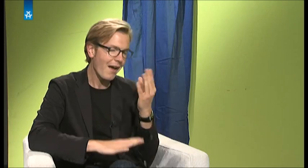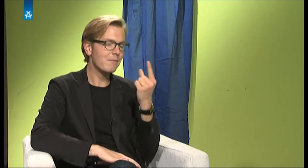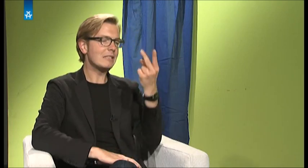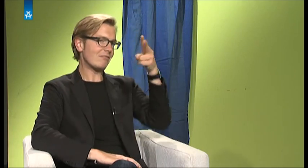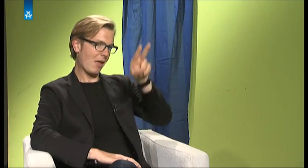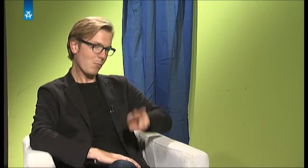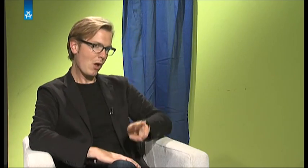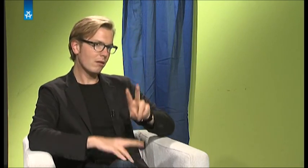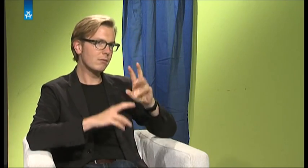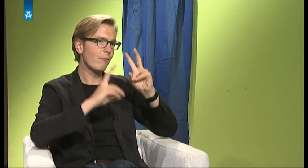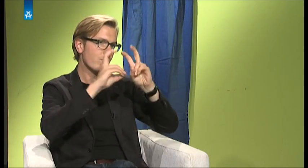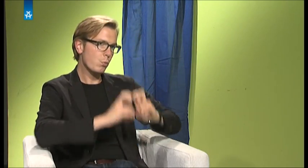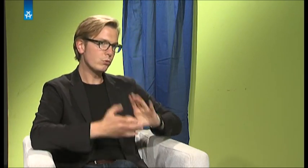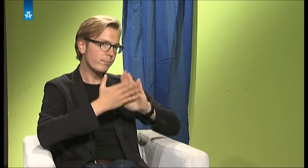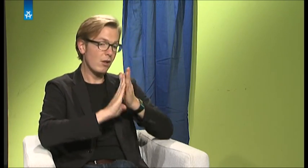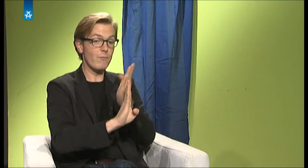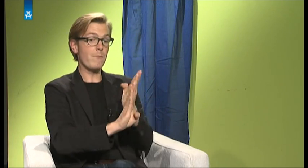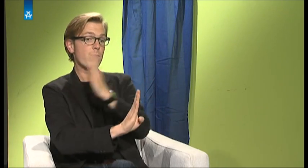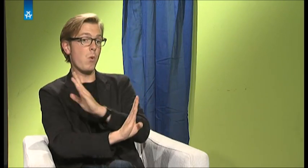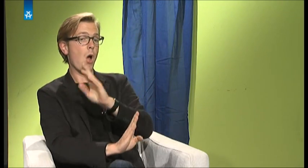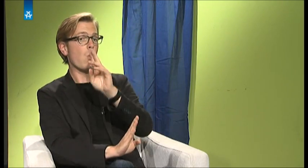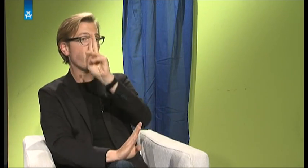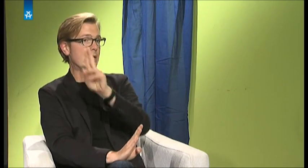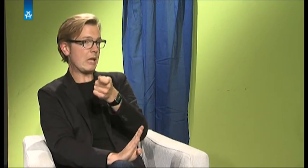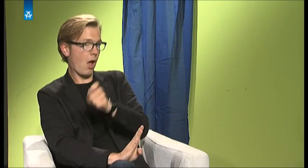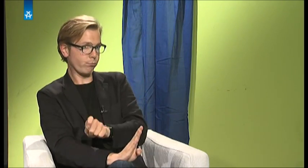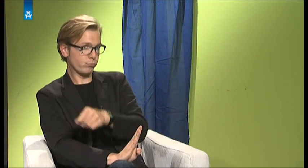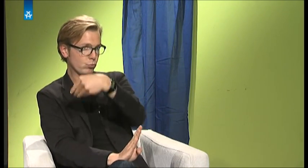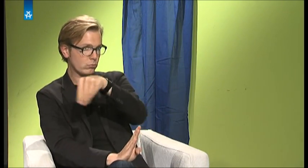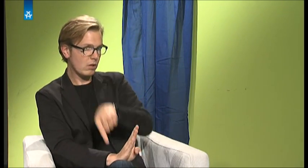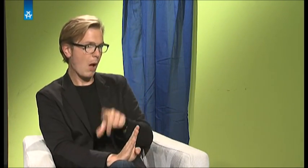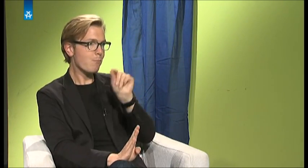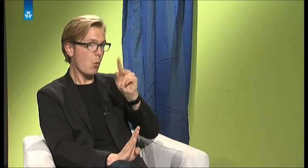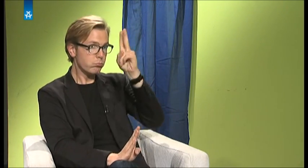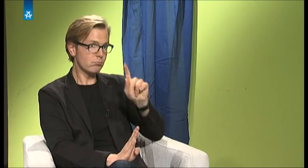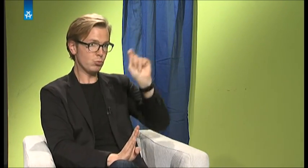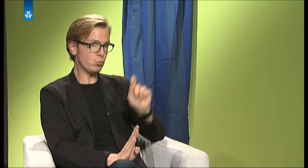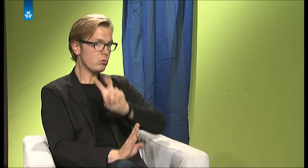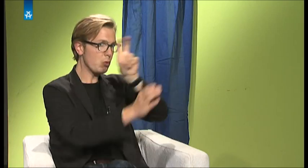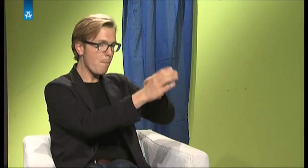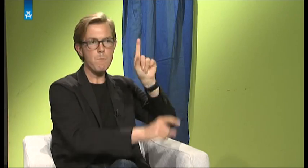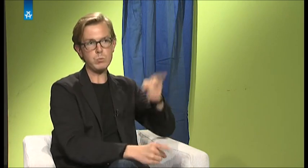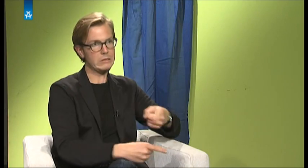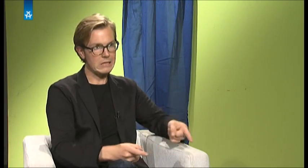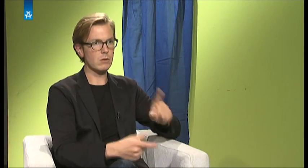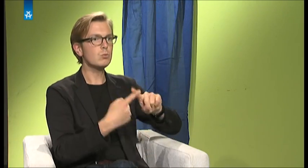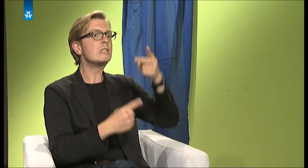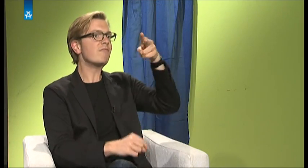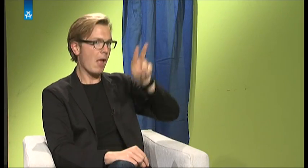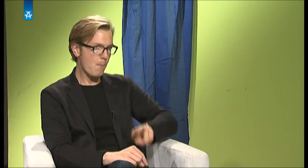Ja, ich war nicht ein Jahr da, ich war nur zwei Monate da in einem Forschungspraktikum. Ich hatte ja meinen universitären Abschluss schon, deswegen war es für mich jetzt nicht so wichtig,